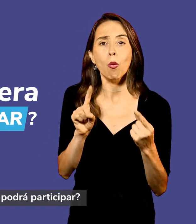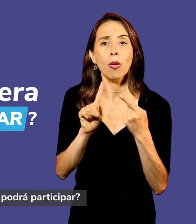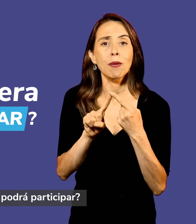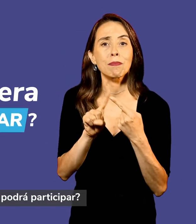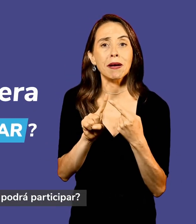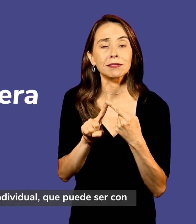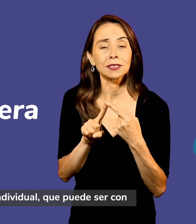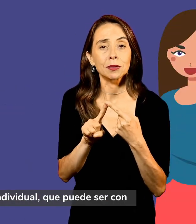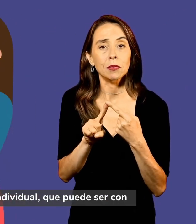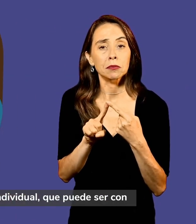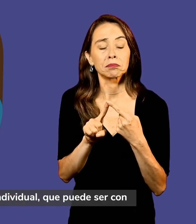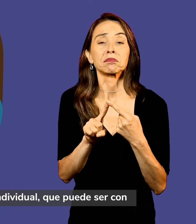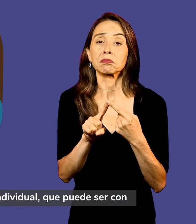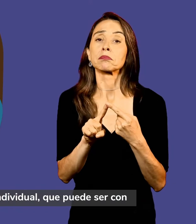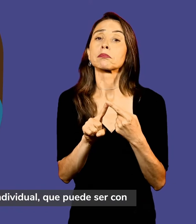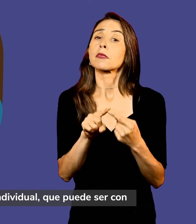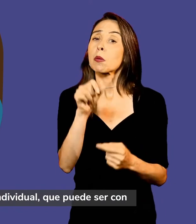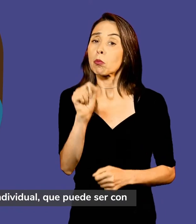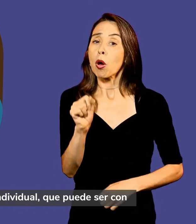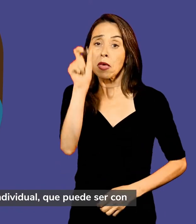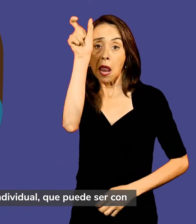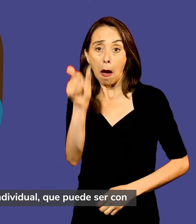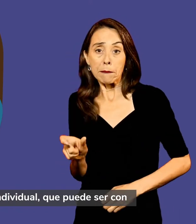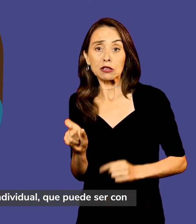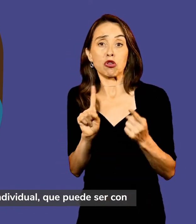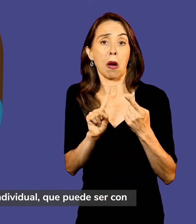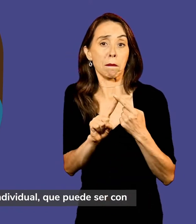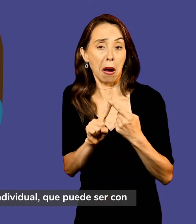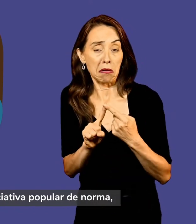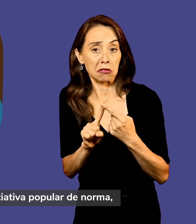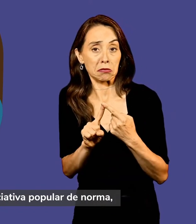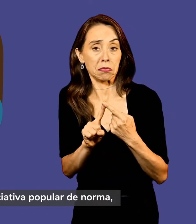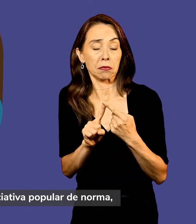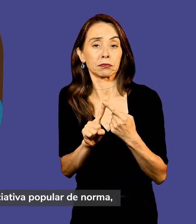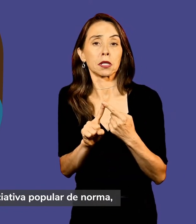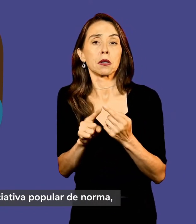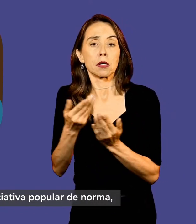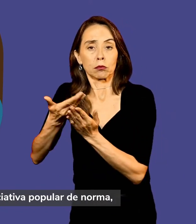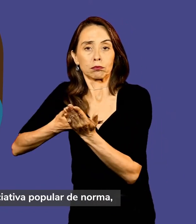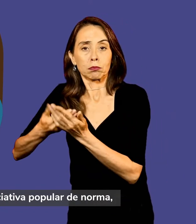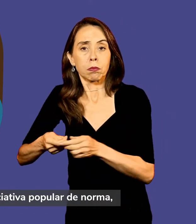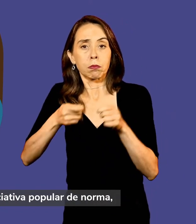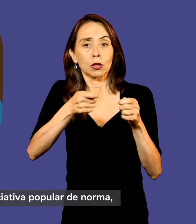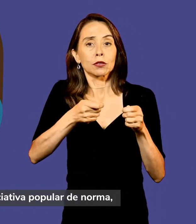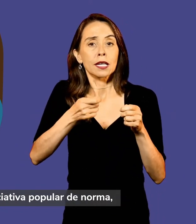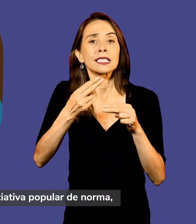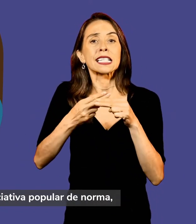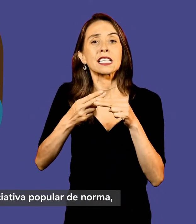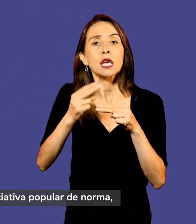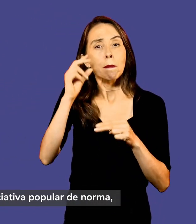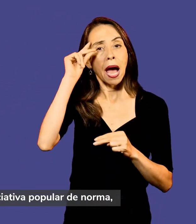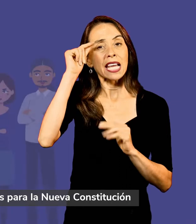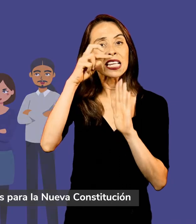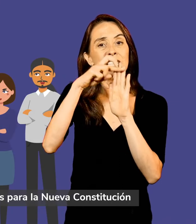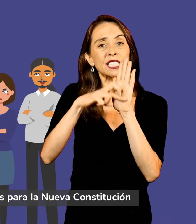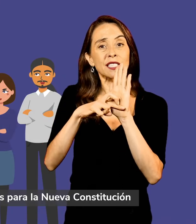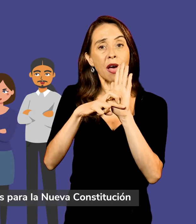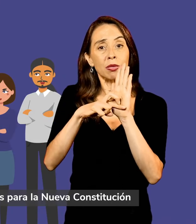A través de la participación individual, que puede ser con la presentación de una iniciativa popular de norma, que son propuestas de